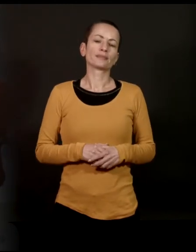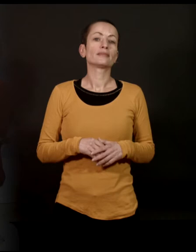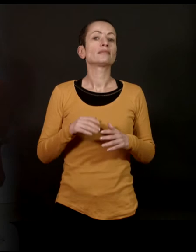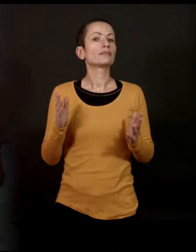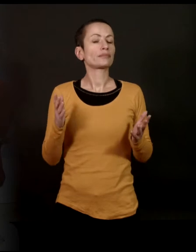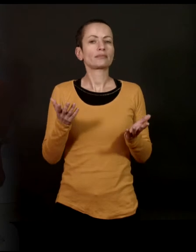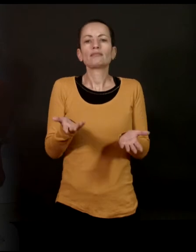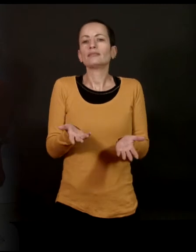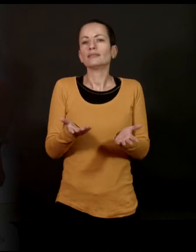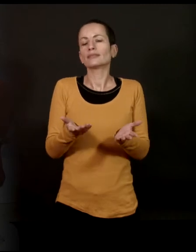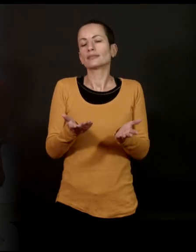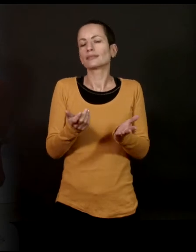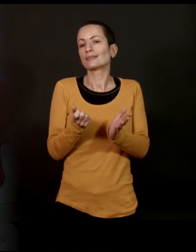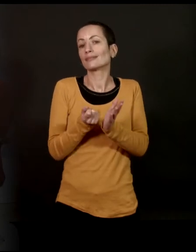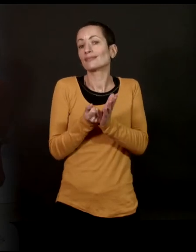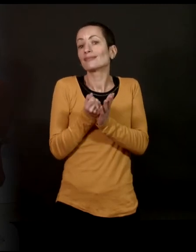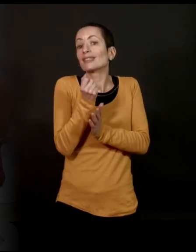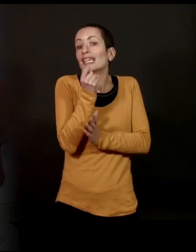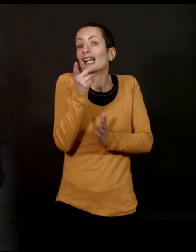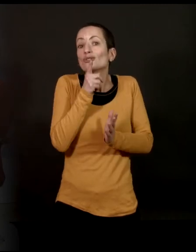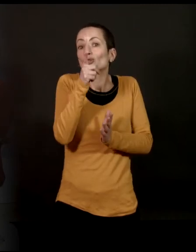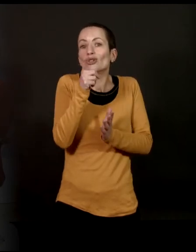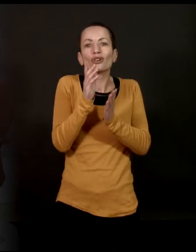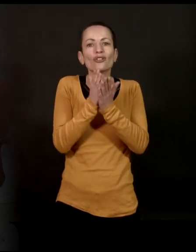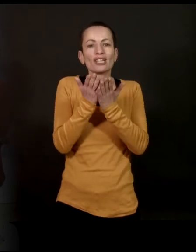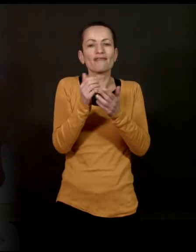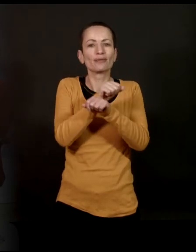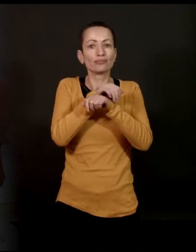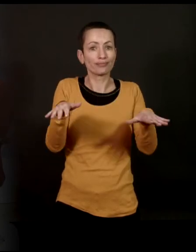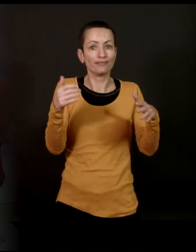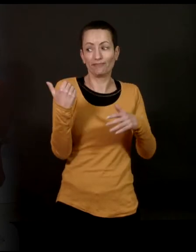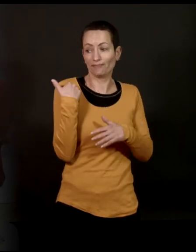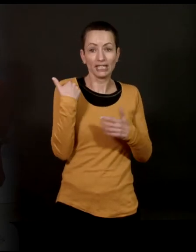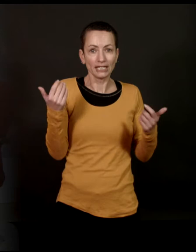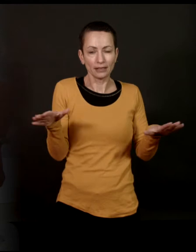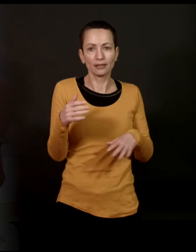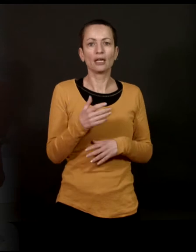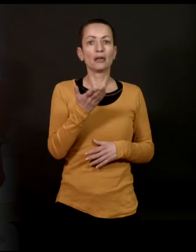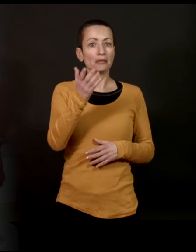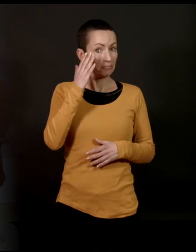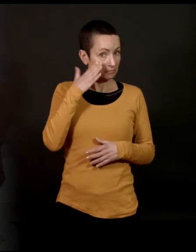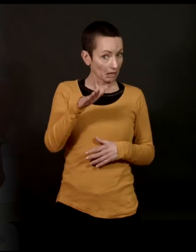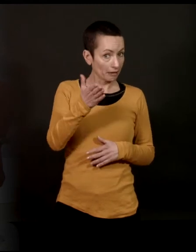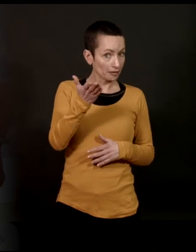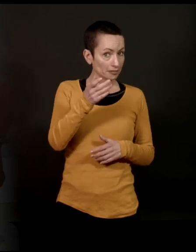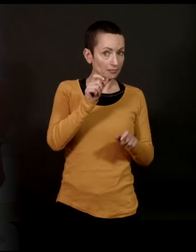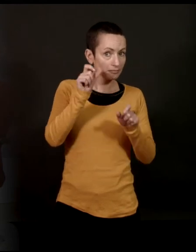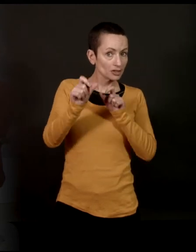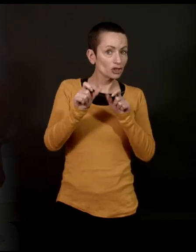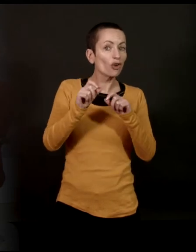Et bon, là, ça ne fait vraiment que quelques jours que l'Inconnu de la Poste est sorti. Mais est-ce que vous savez déjà si des gens de Montréal